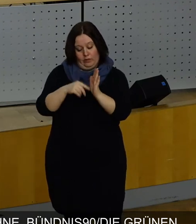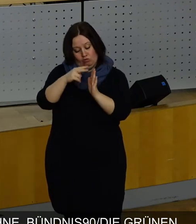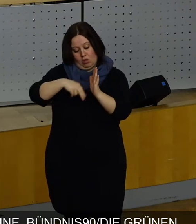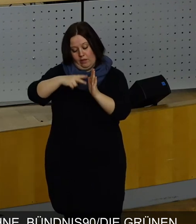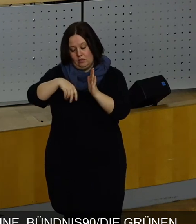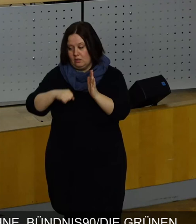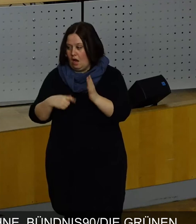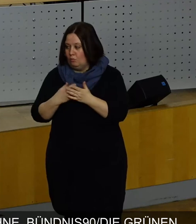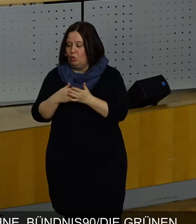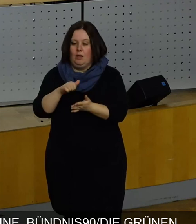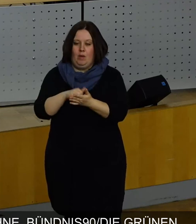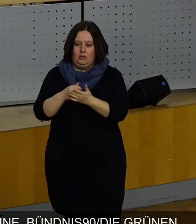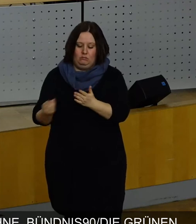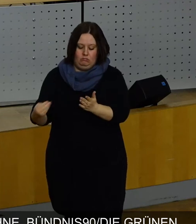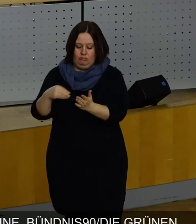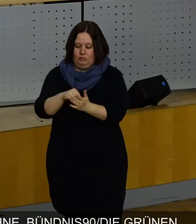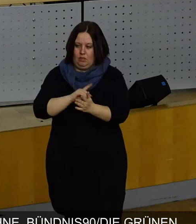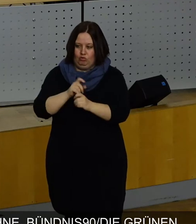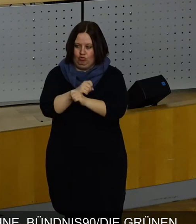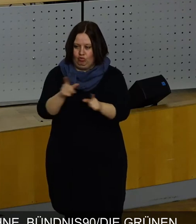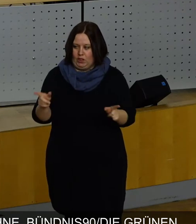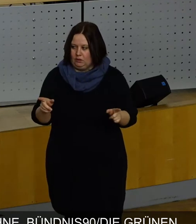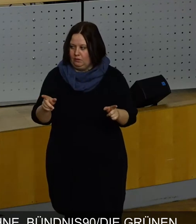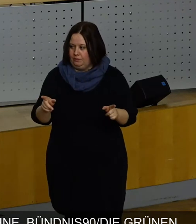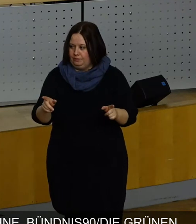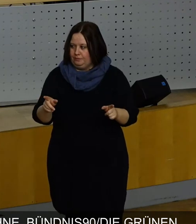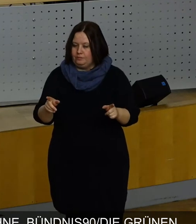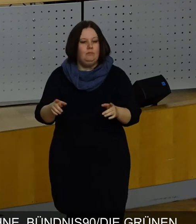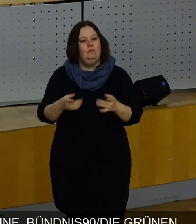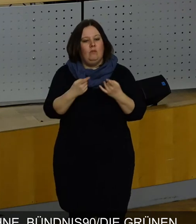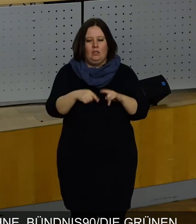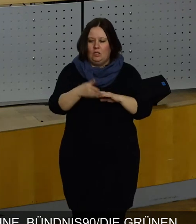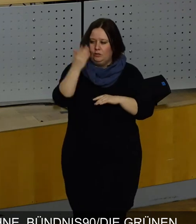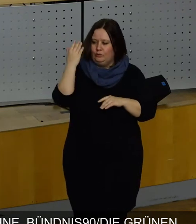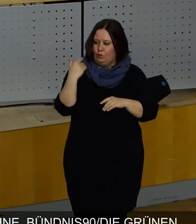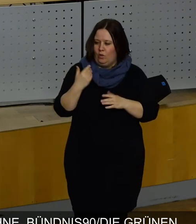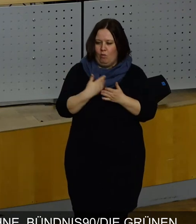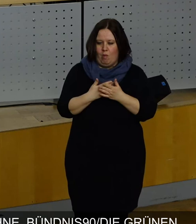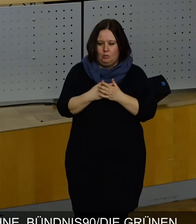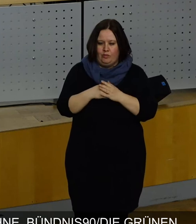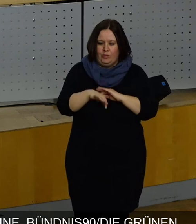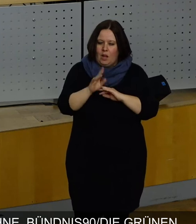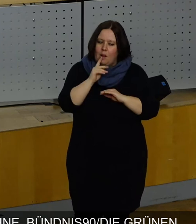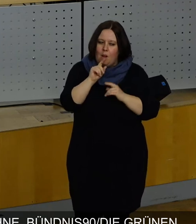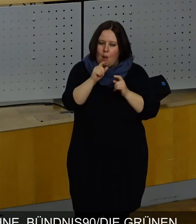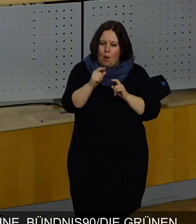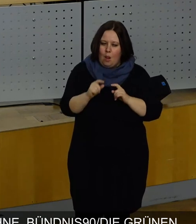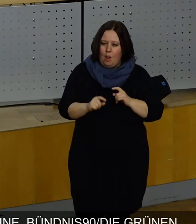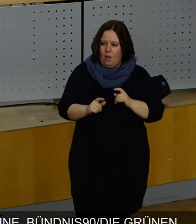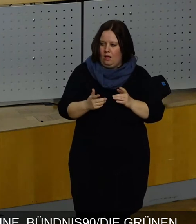nachlesen, das war in der Pressemitteilung, die wir rausgeschickt haben. Anders als früher, als viel kleinere